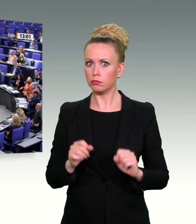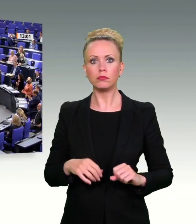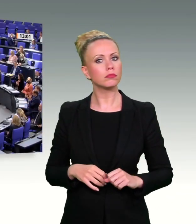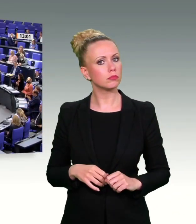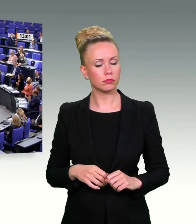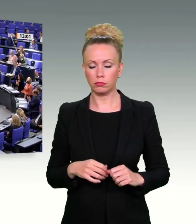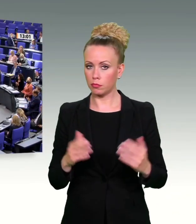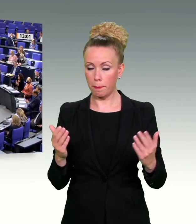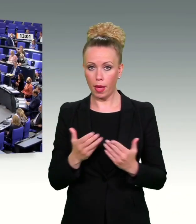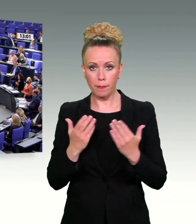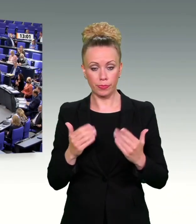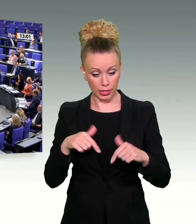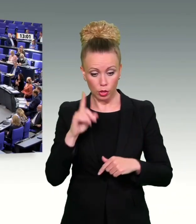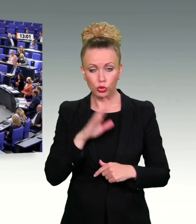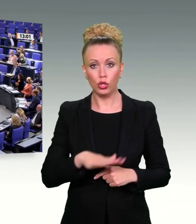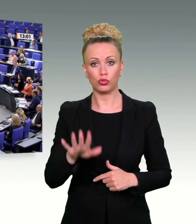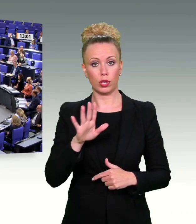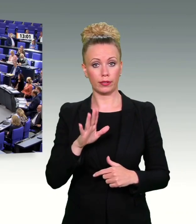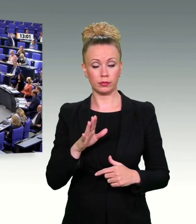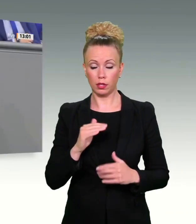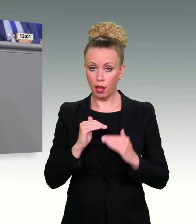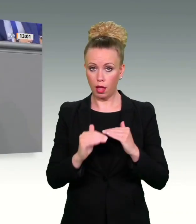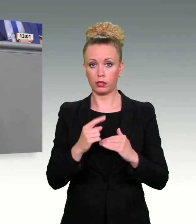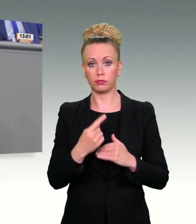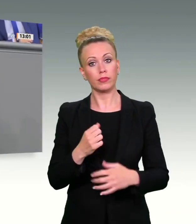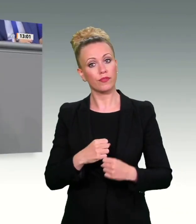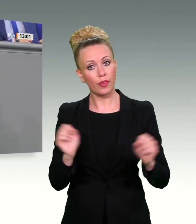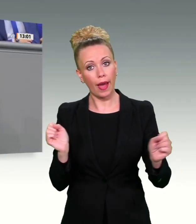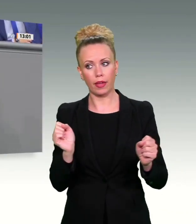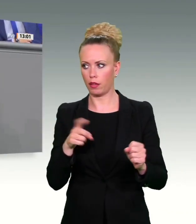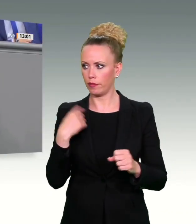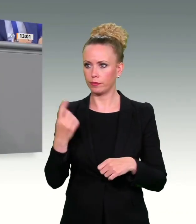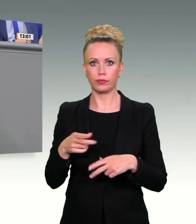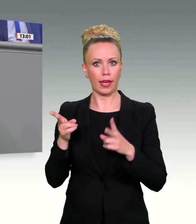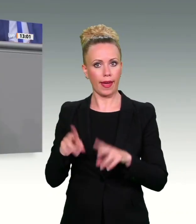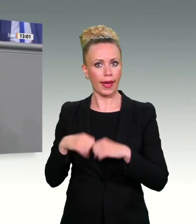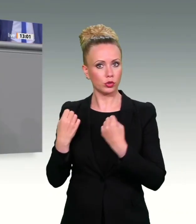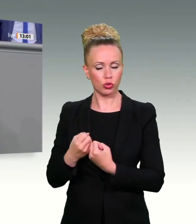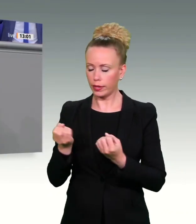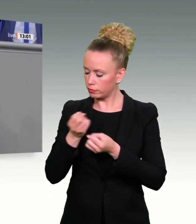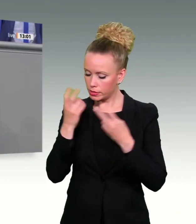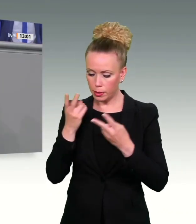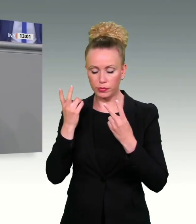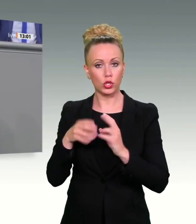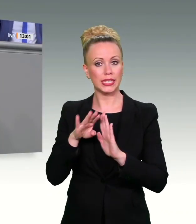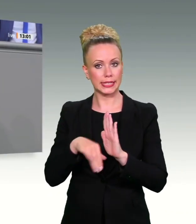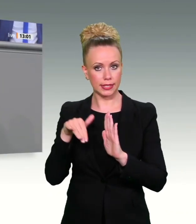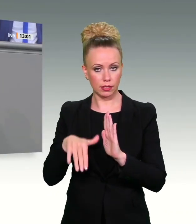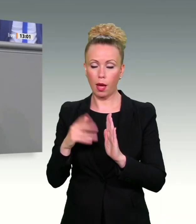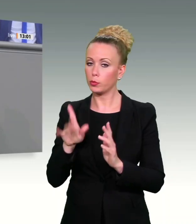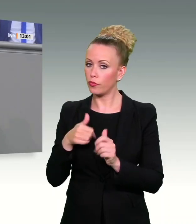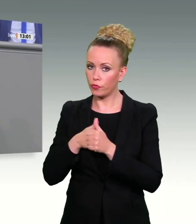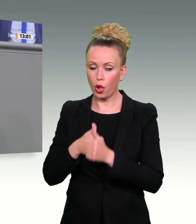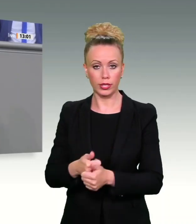Deutschland in einem freien Land. Natürlich haben wir einen funktionierenden Rechtsstaat. Aber wir müssen doch auch mal sehen, welchen Systemkonflikt wir gerade auf der Welt haben. Da geht es